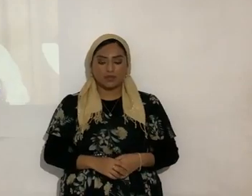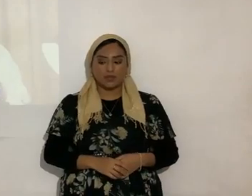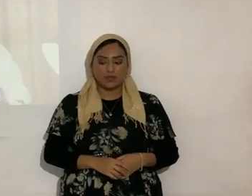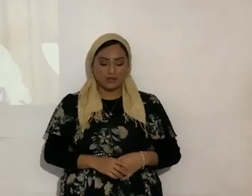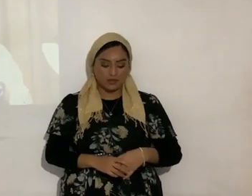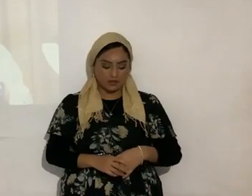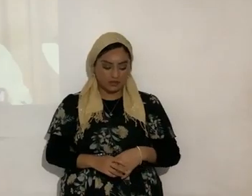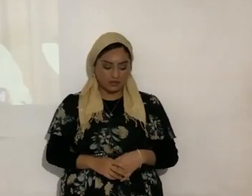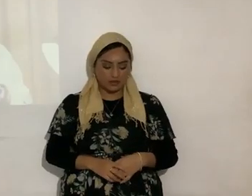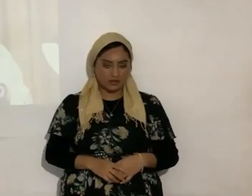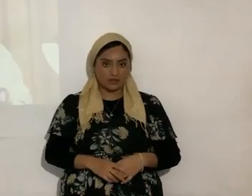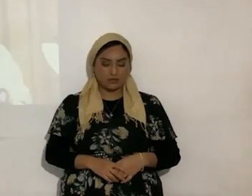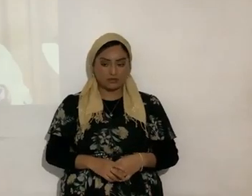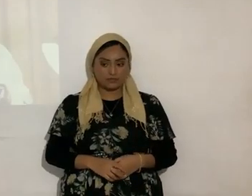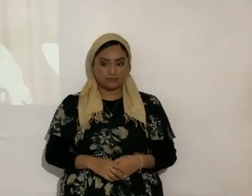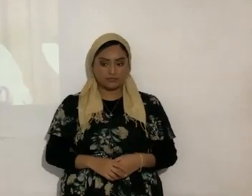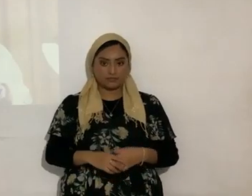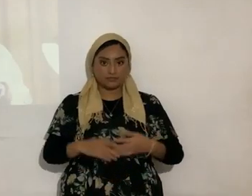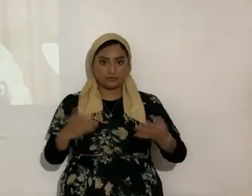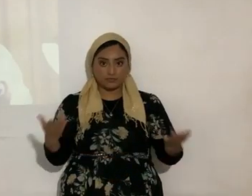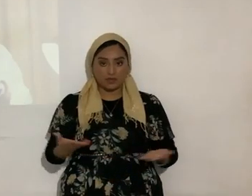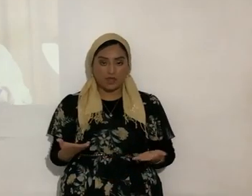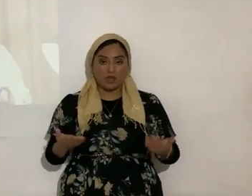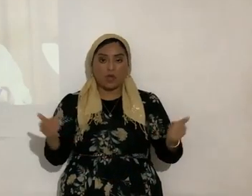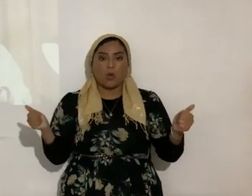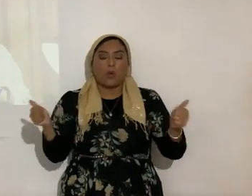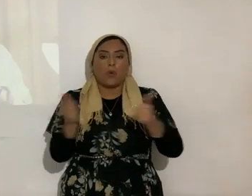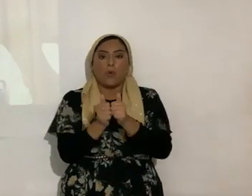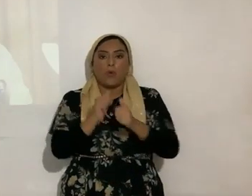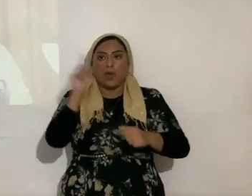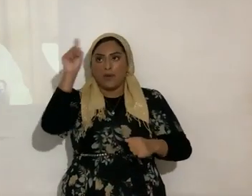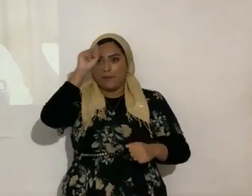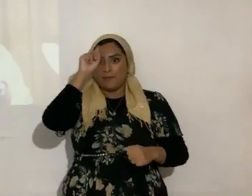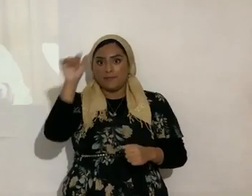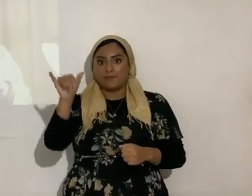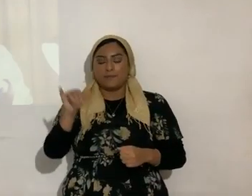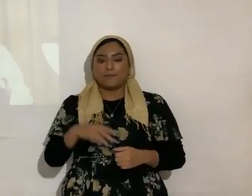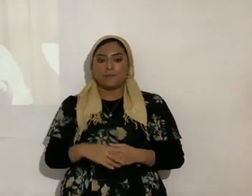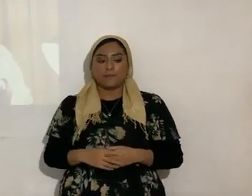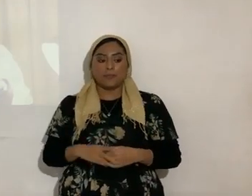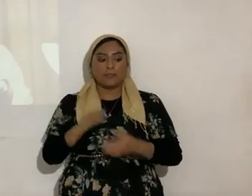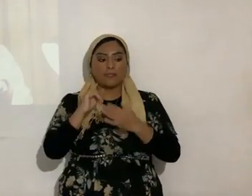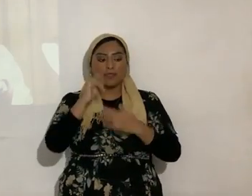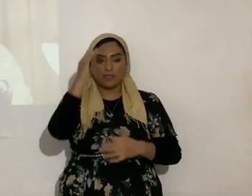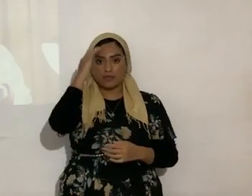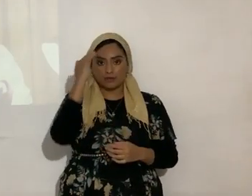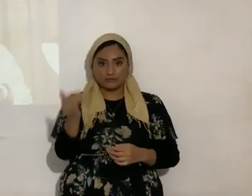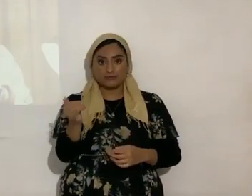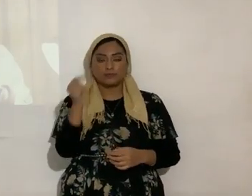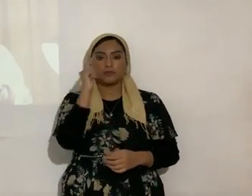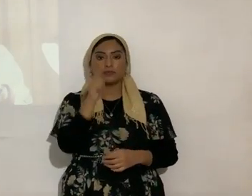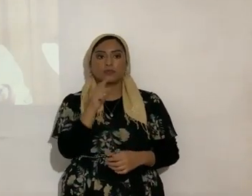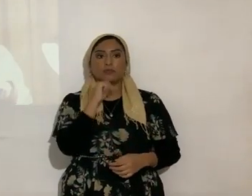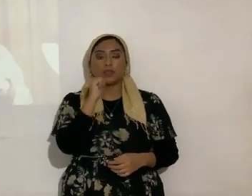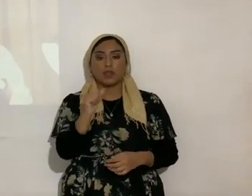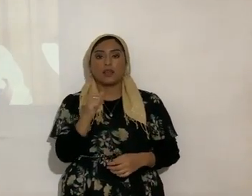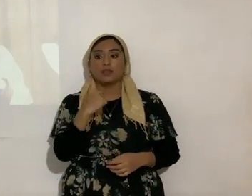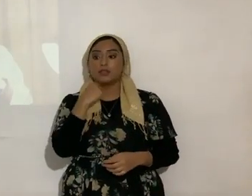Él presenta, repito, es parte de la eternidad. Ahora, por lo tanto, tú no debes decir, ni yo tampoco,